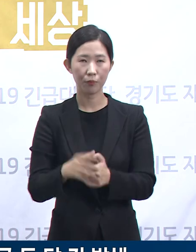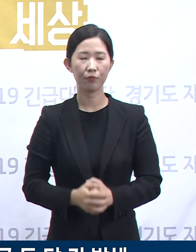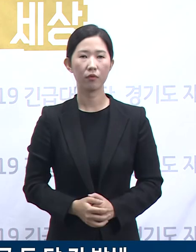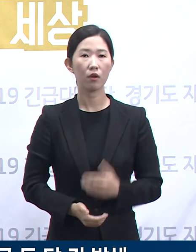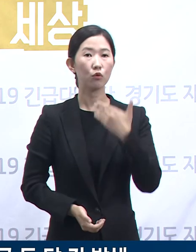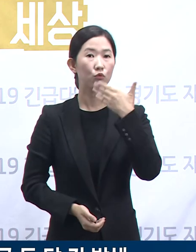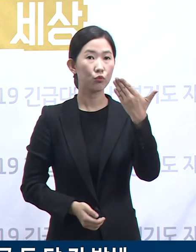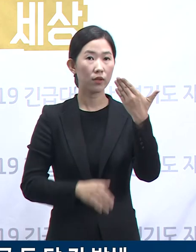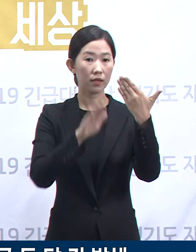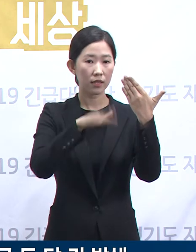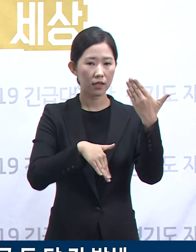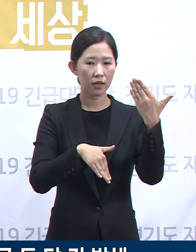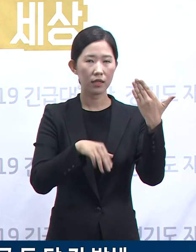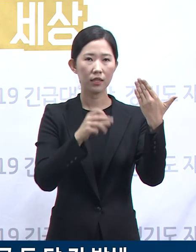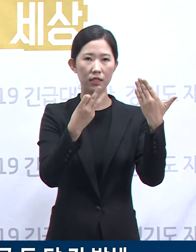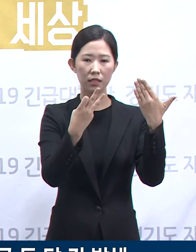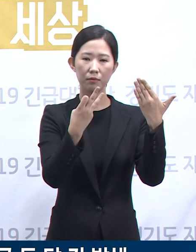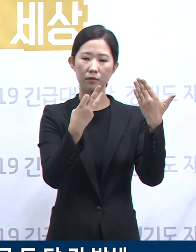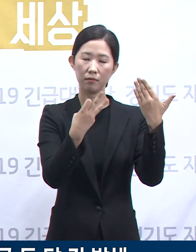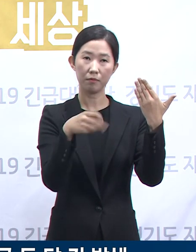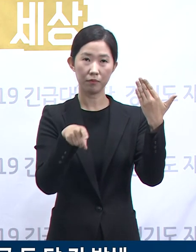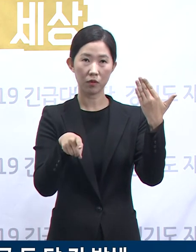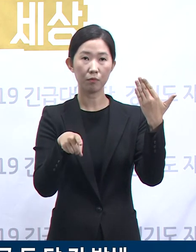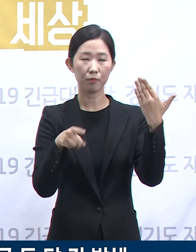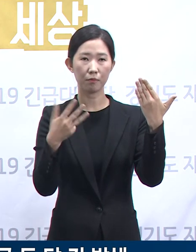9세 이하가 14.8명으로 가장 적고